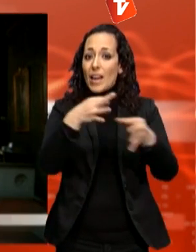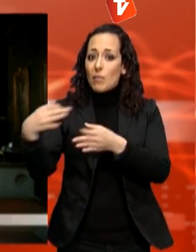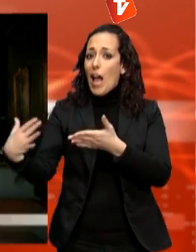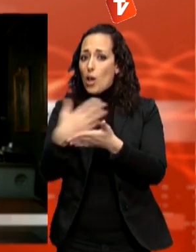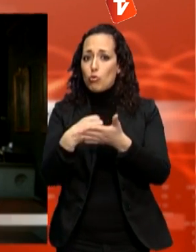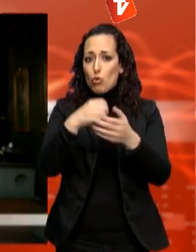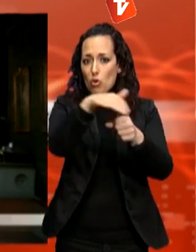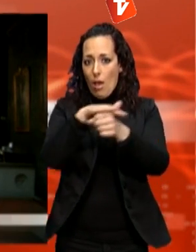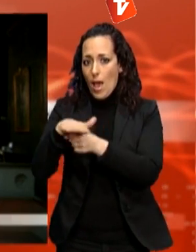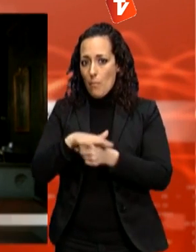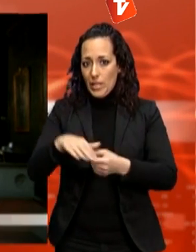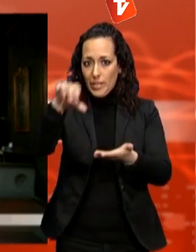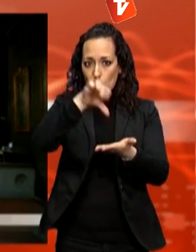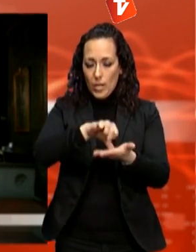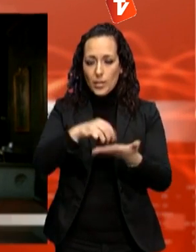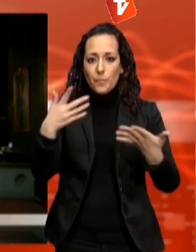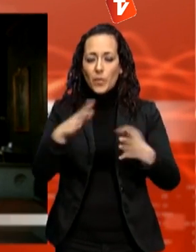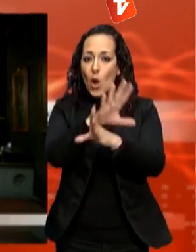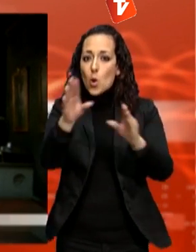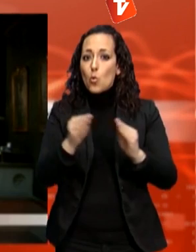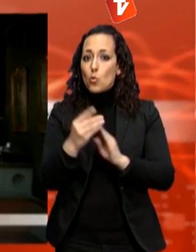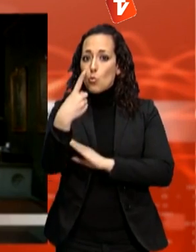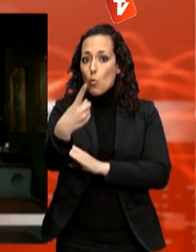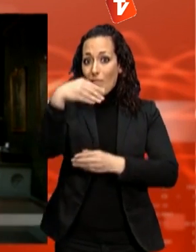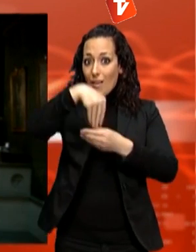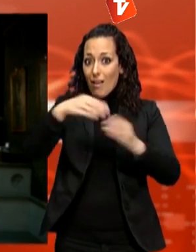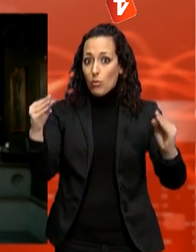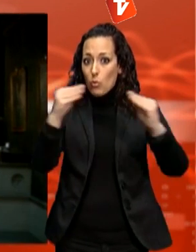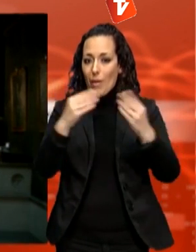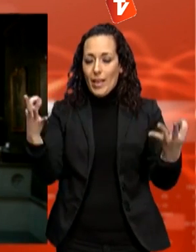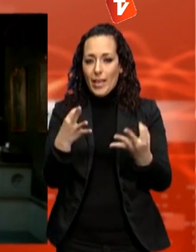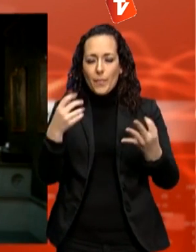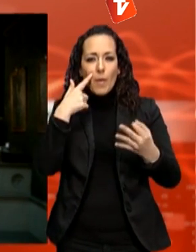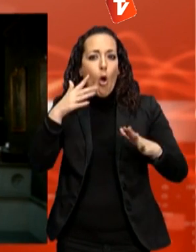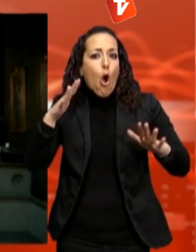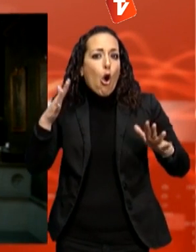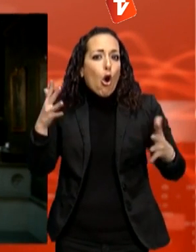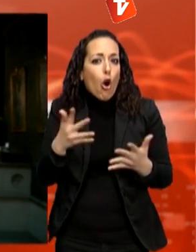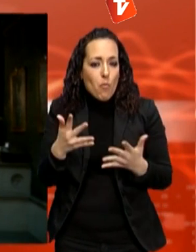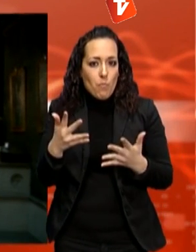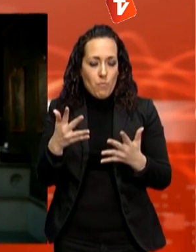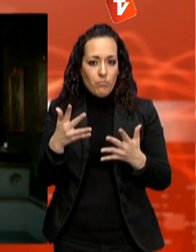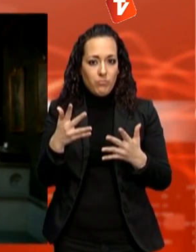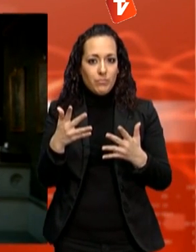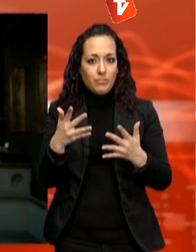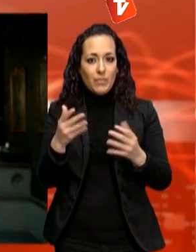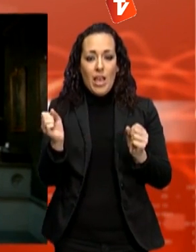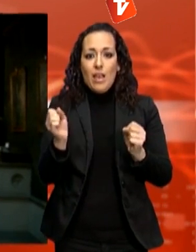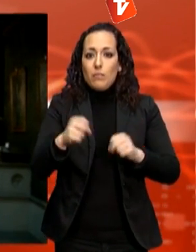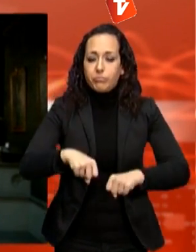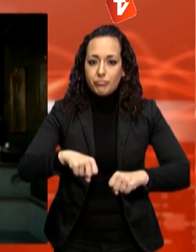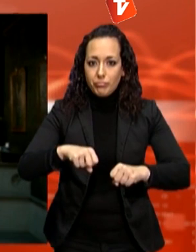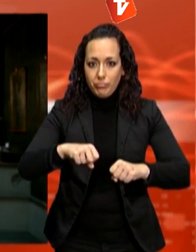trobada és com ens atén aquesta reflexió oberta, innovadora, crítica, de